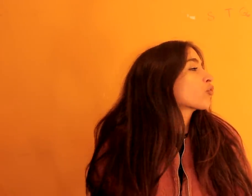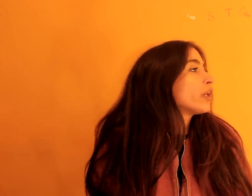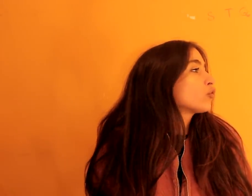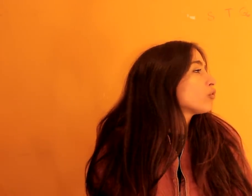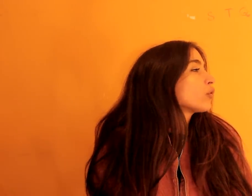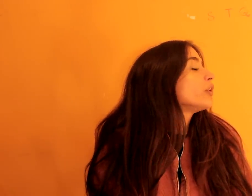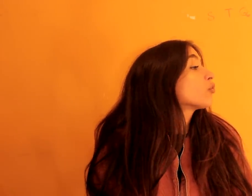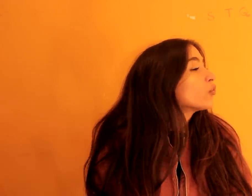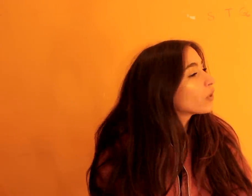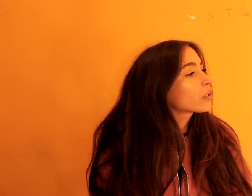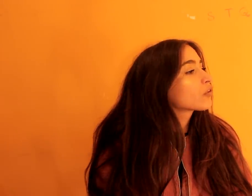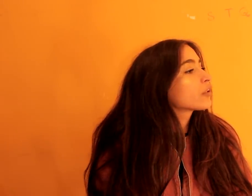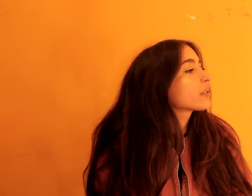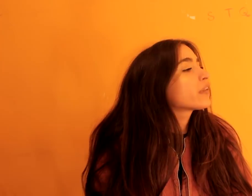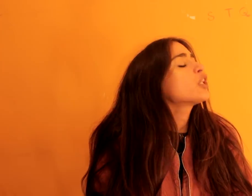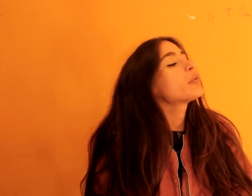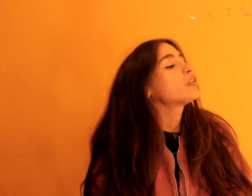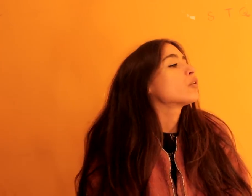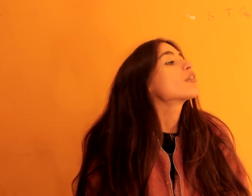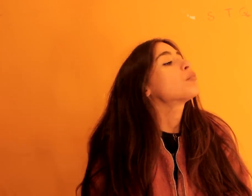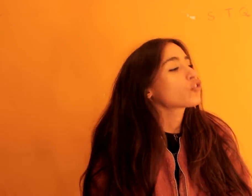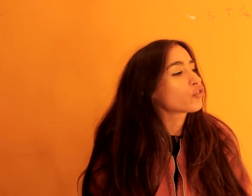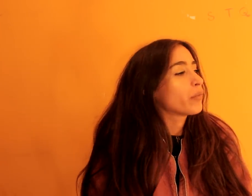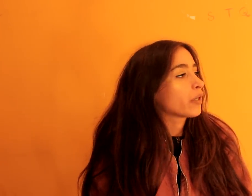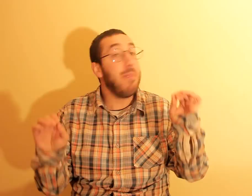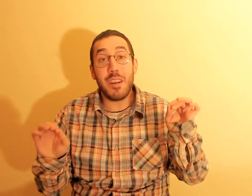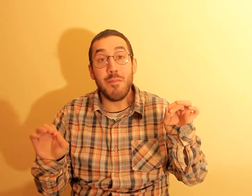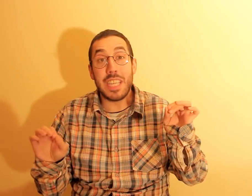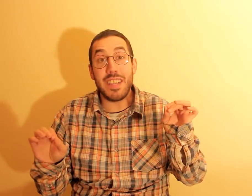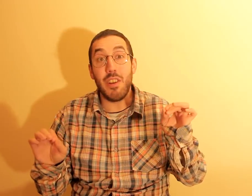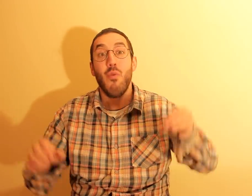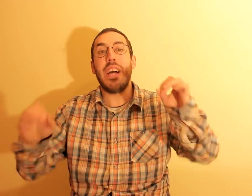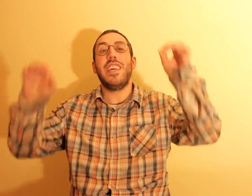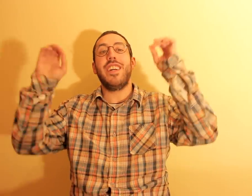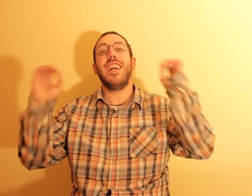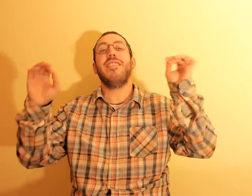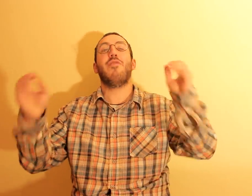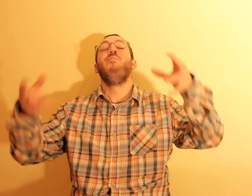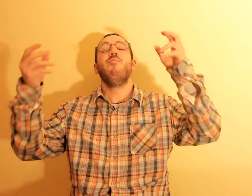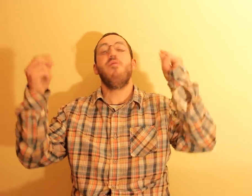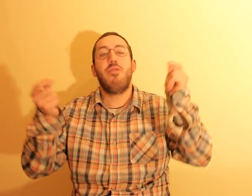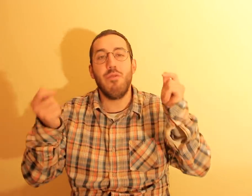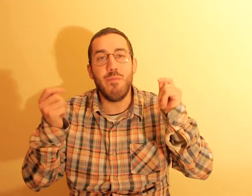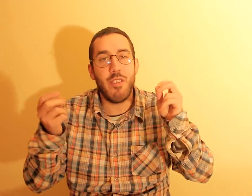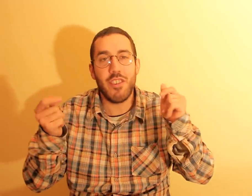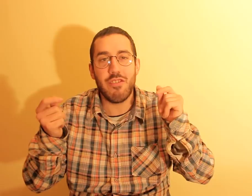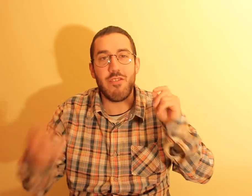saltos logo no início do ano, ser um técnico, diga-me, então, as apostas de merda. Para começar, então, um ano em grande, com muito monhonhor,